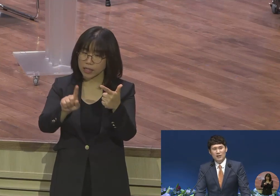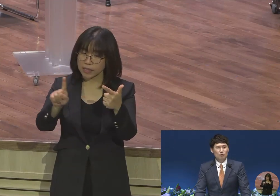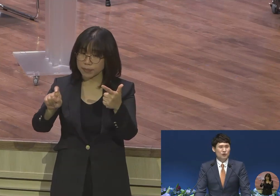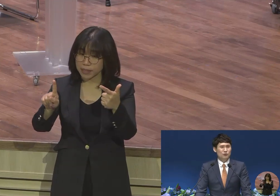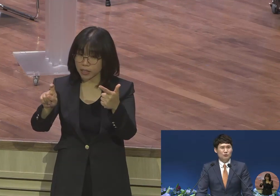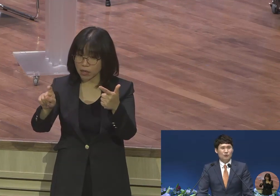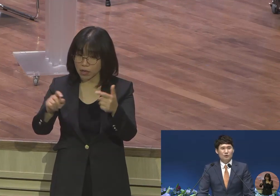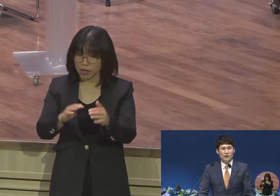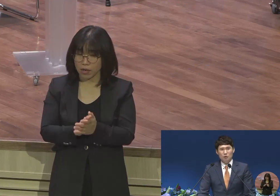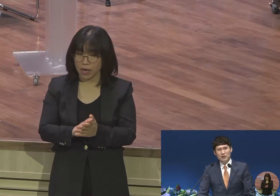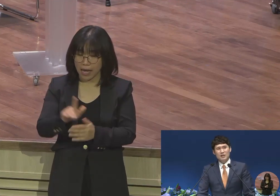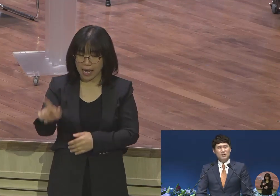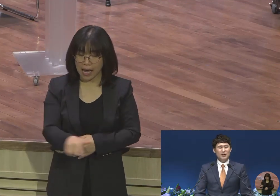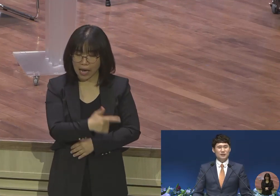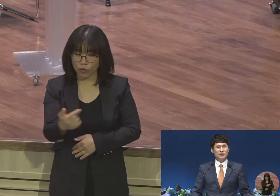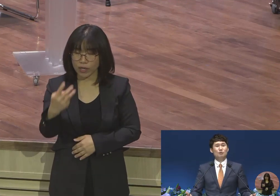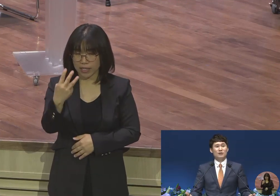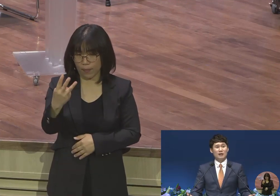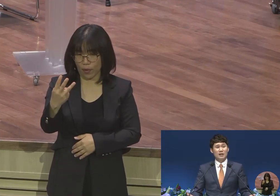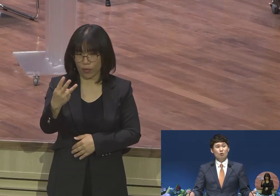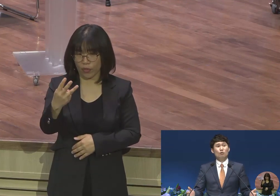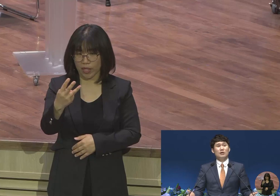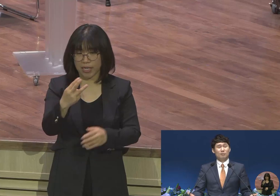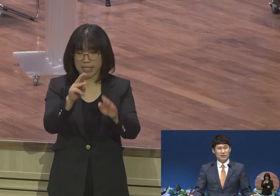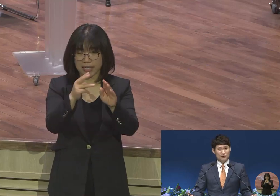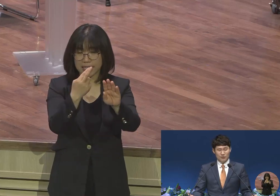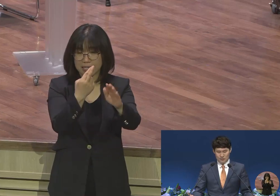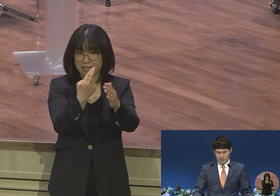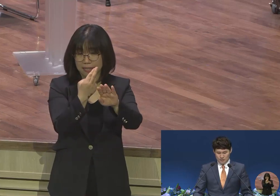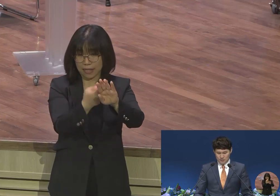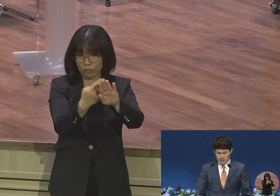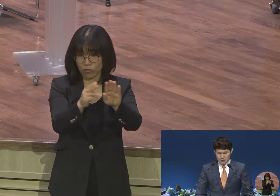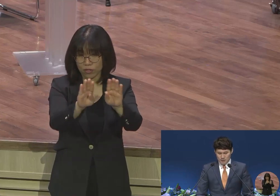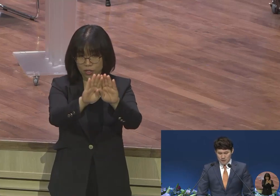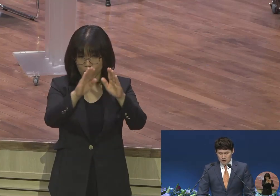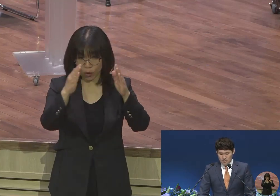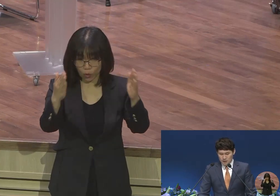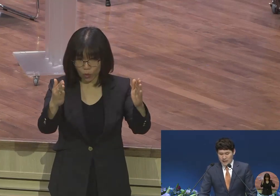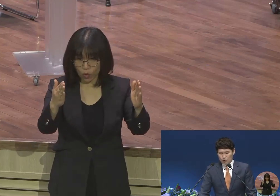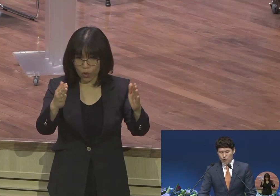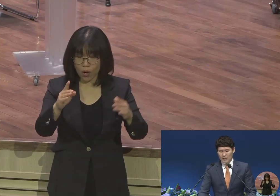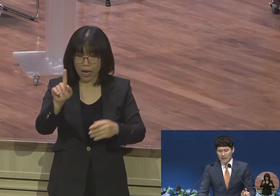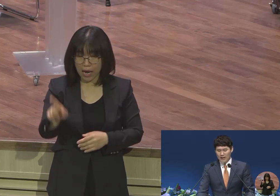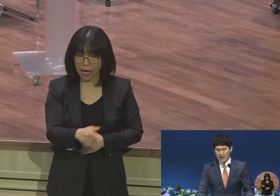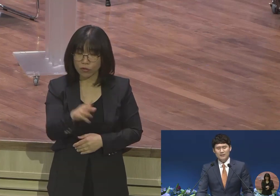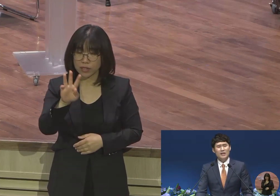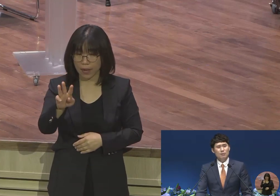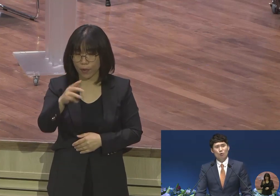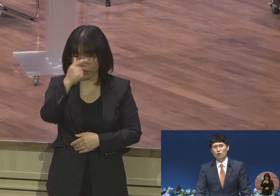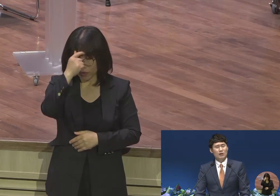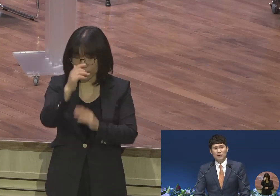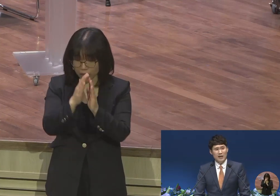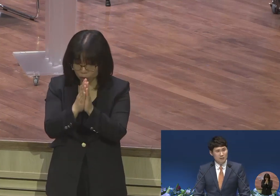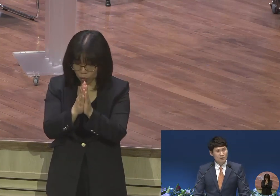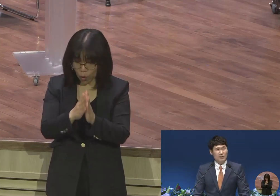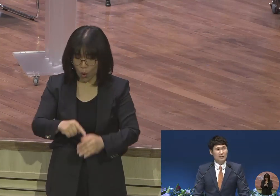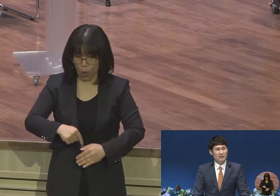창문을 열어놓고 예루살렘을 향해서 기도했다 홀로 다락방이죠 단순히 다니엘 한 사람의 홀로 다락방이 아닙니다